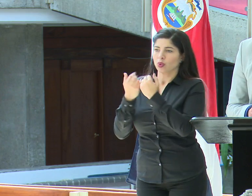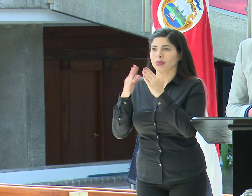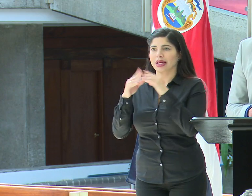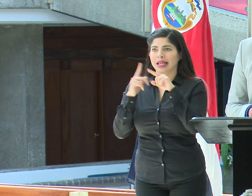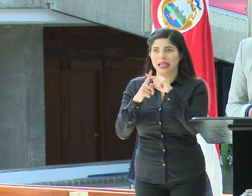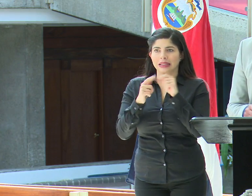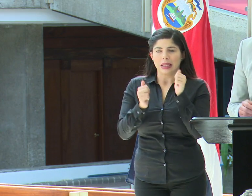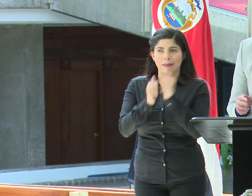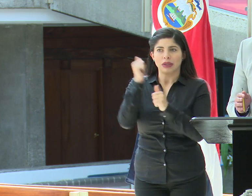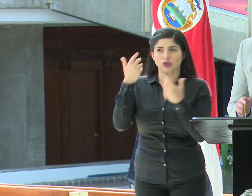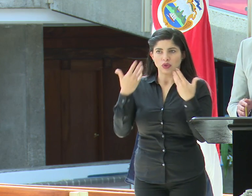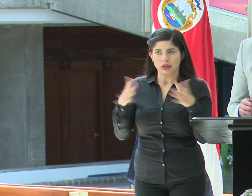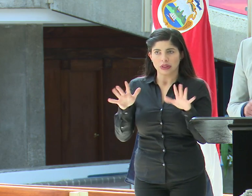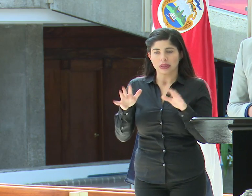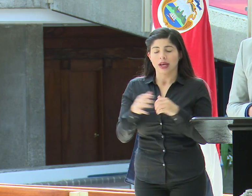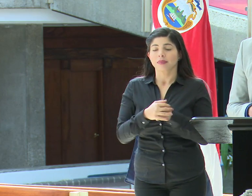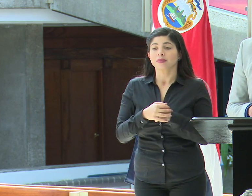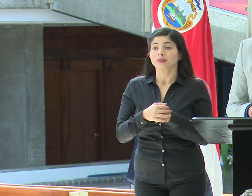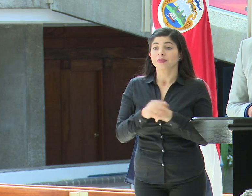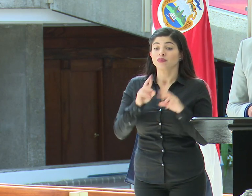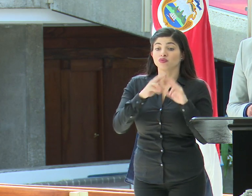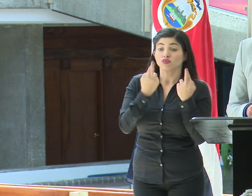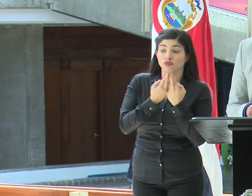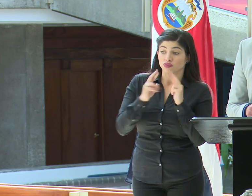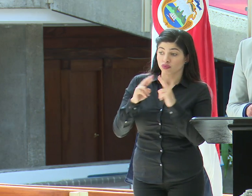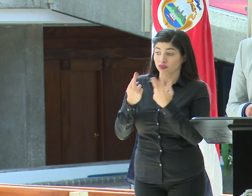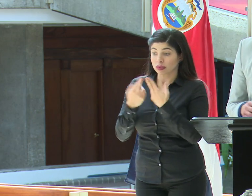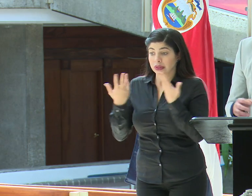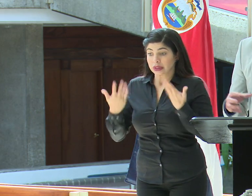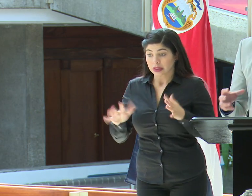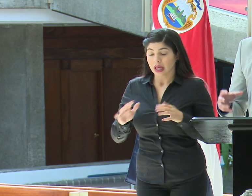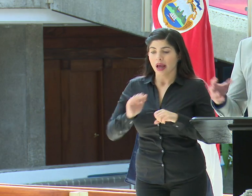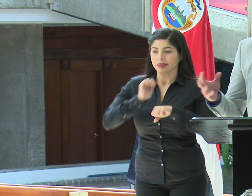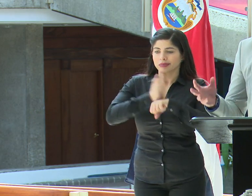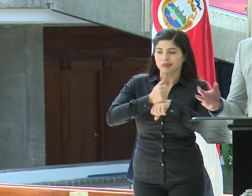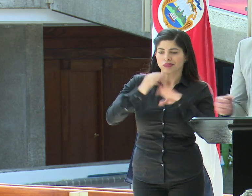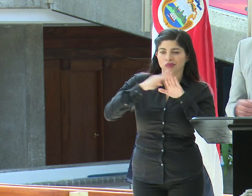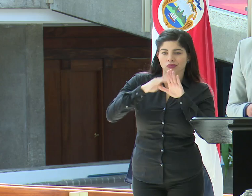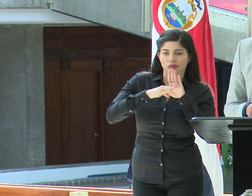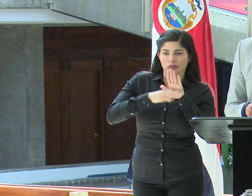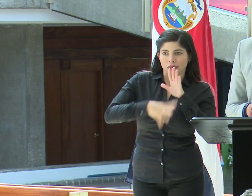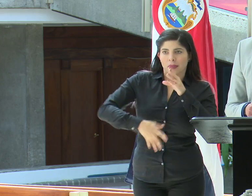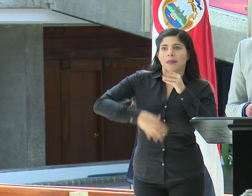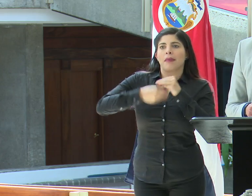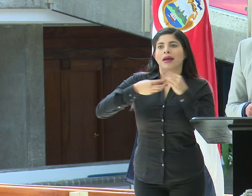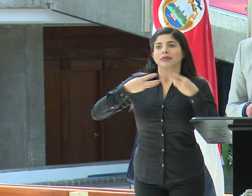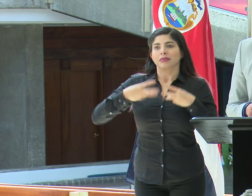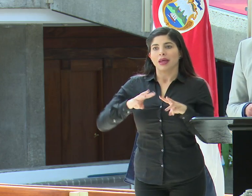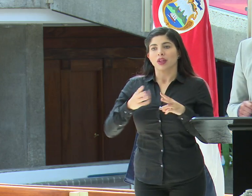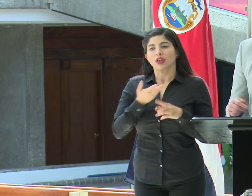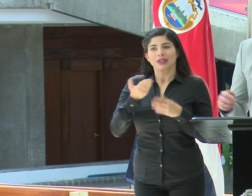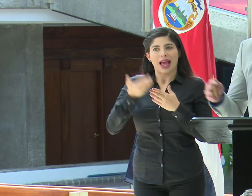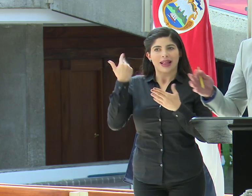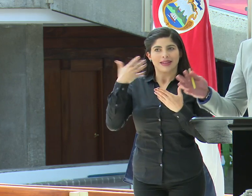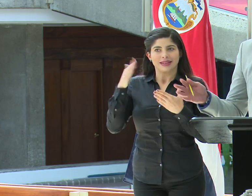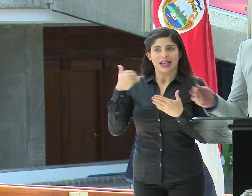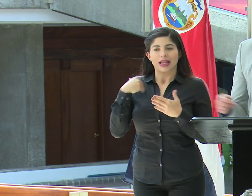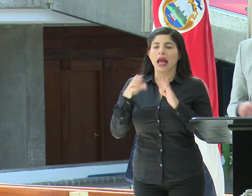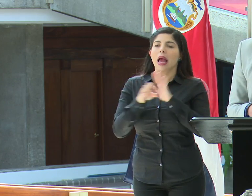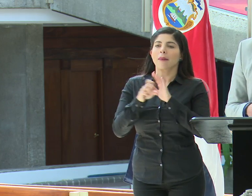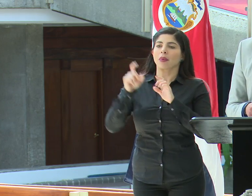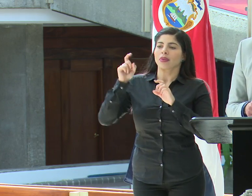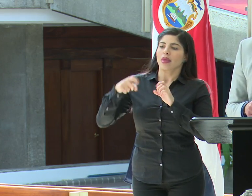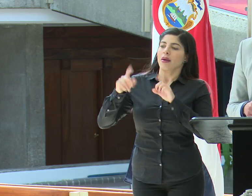semana pasada, a partir de esa reunión se establecieron medidas adicionales de las que ya se habían contemplado para, por ejemplo,